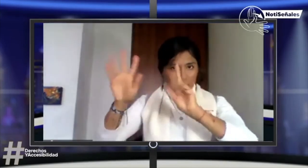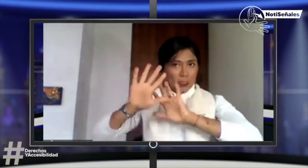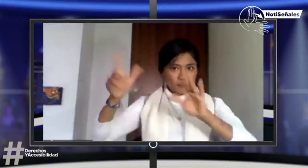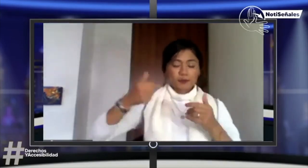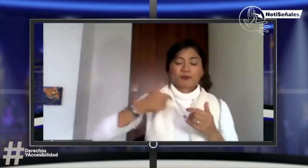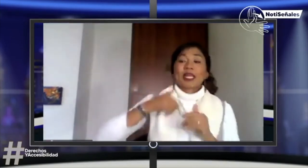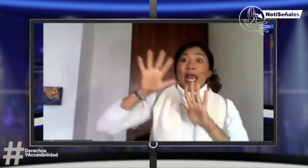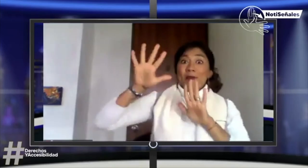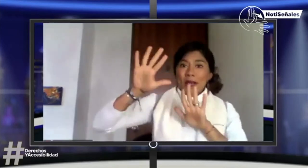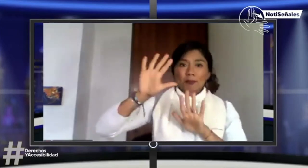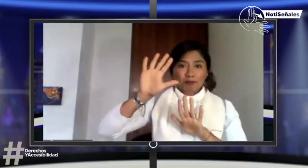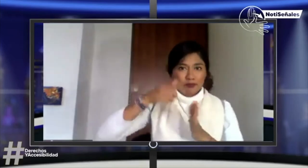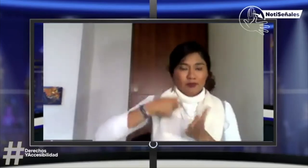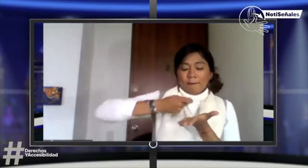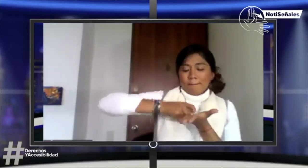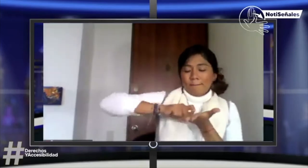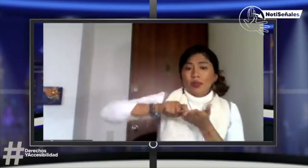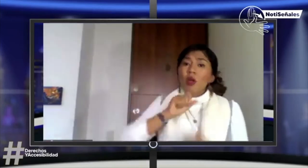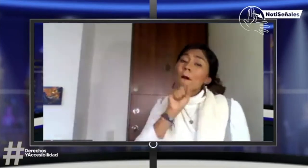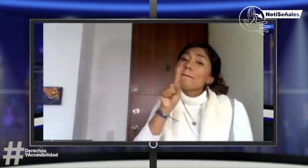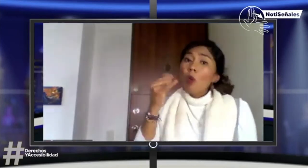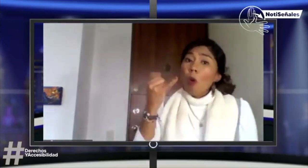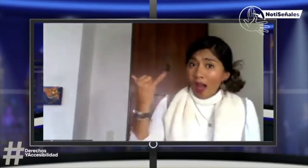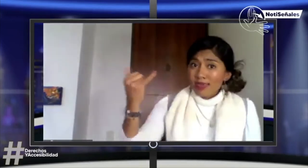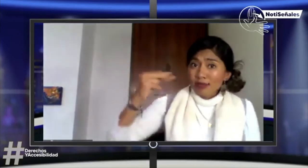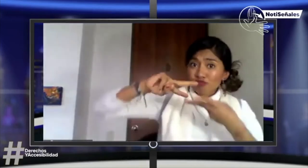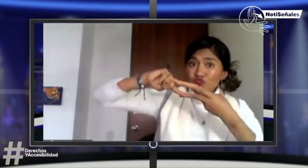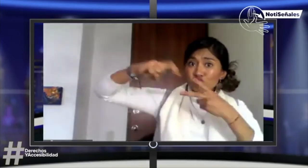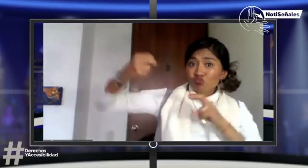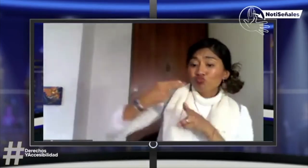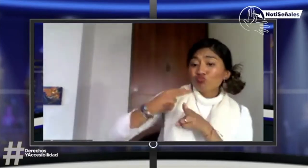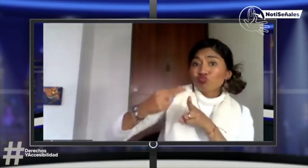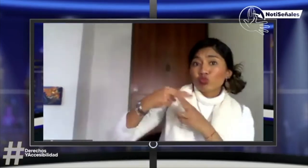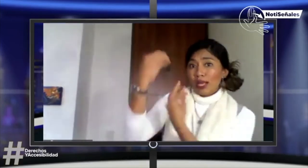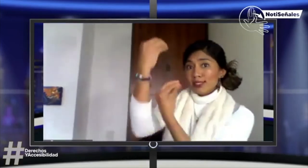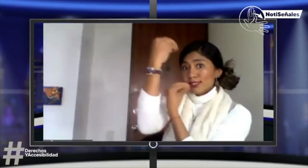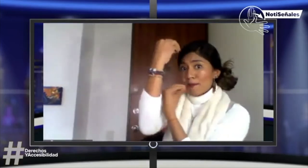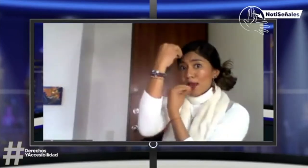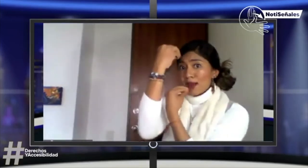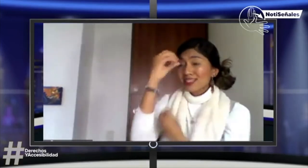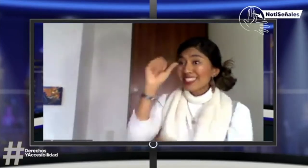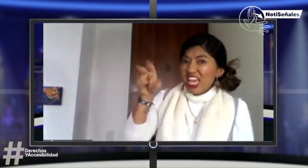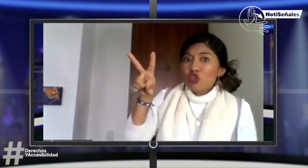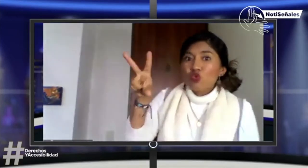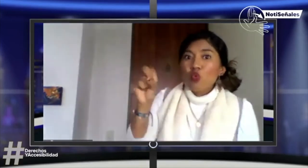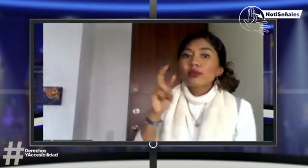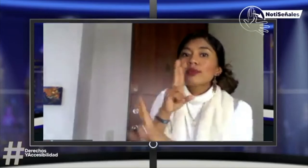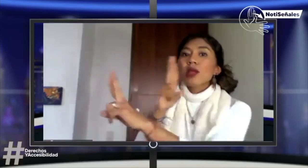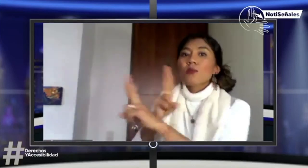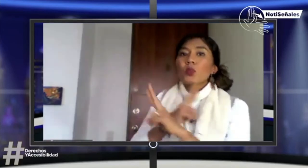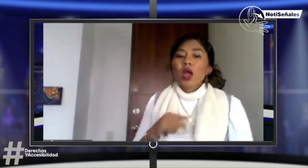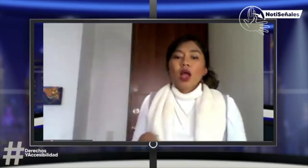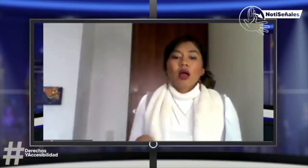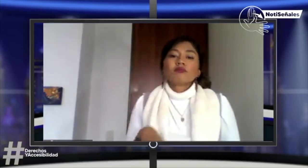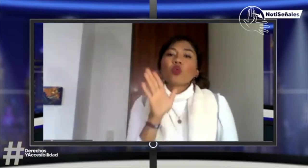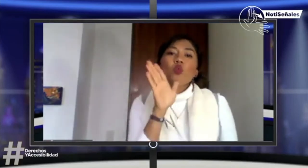Yo le dije, perfecto. Empecé a escribirle. Yo le dije, en Corferias, en la capacitación, ¿va a haber